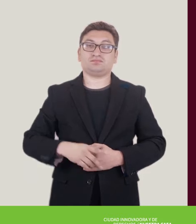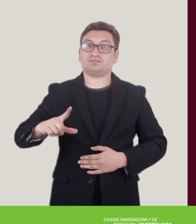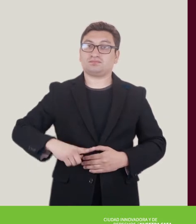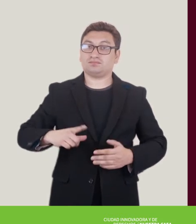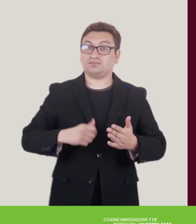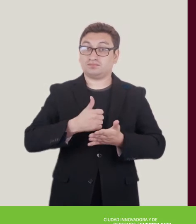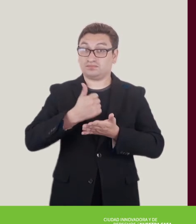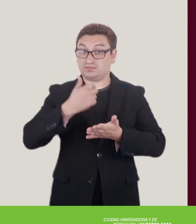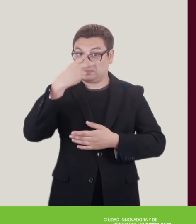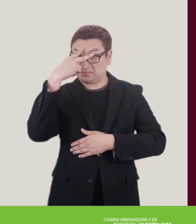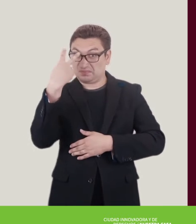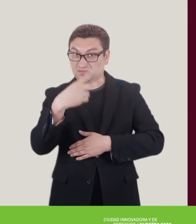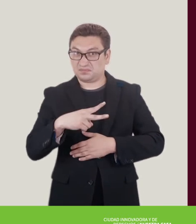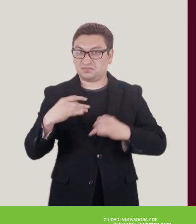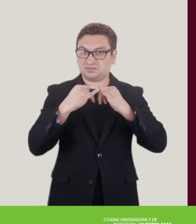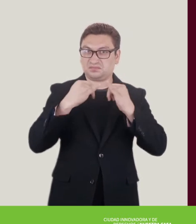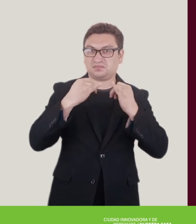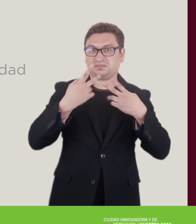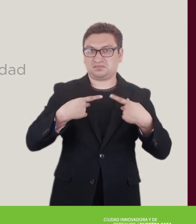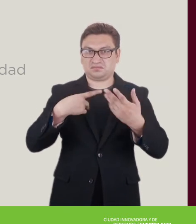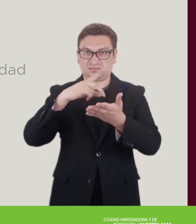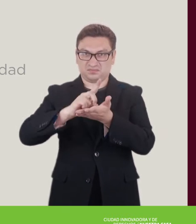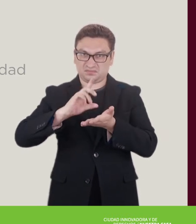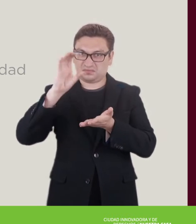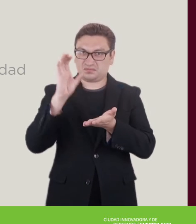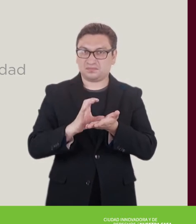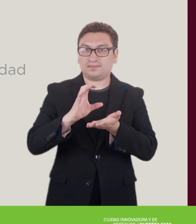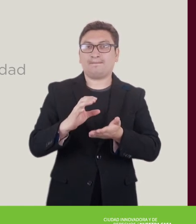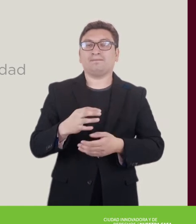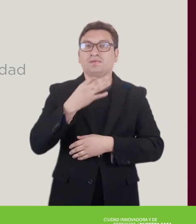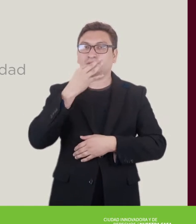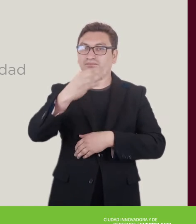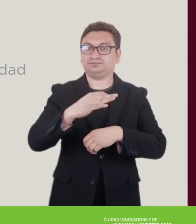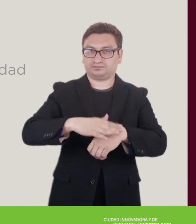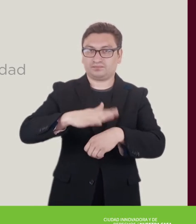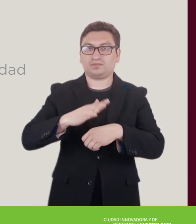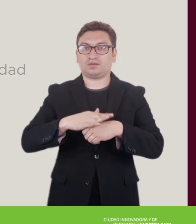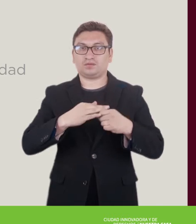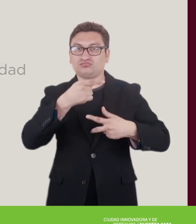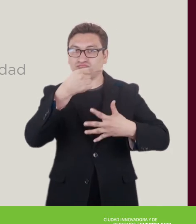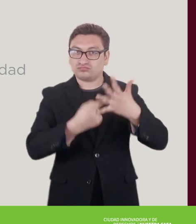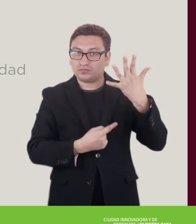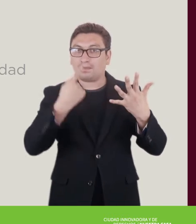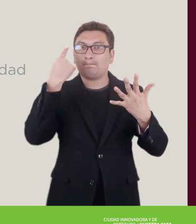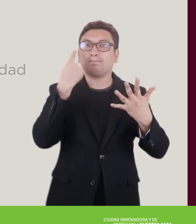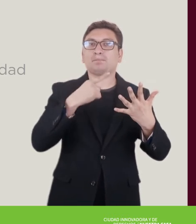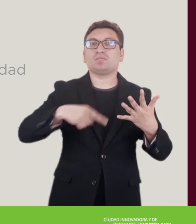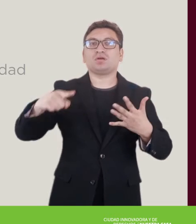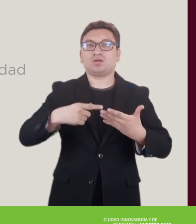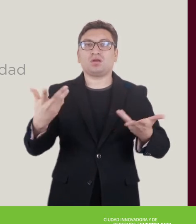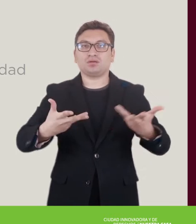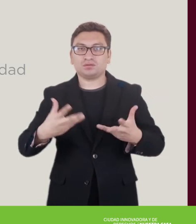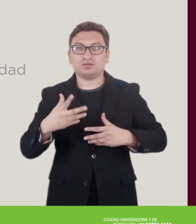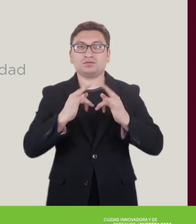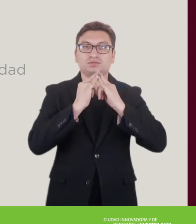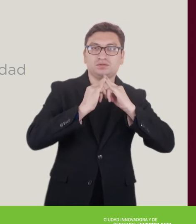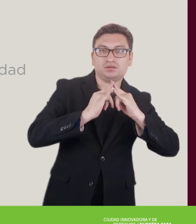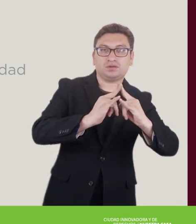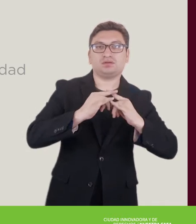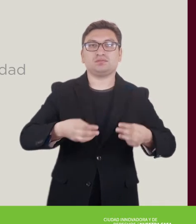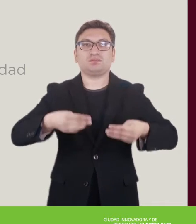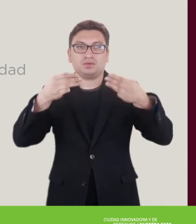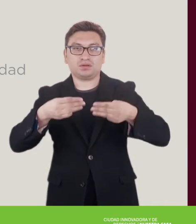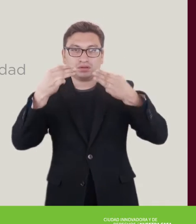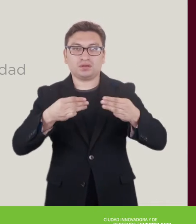El Gobierno de la Ciudad de México y el Instituto de las Personas con Discapacidad te informan las medidas específicas para retomar la operación de